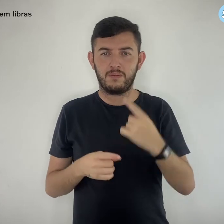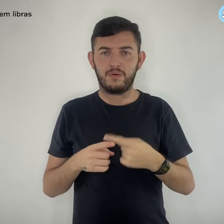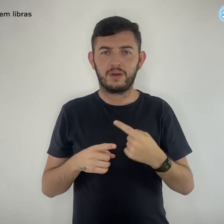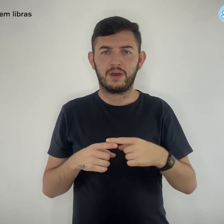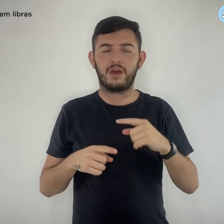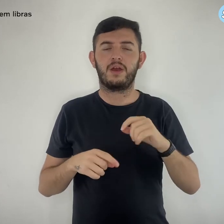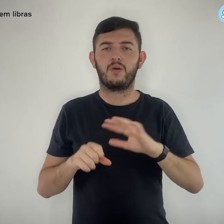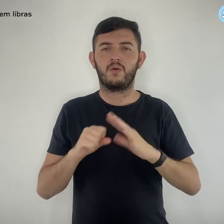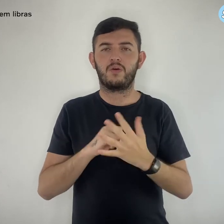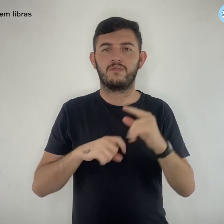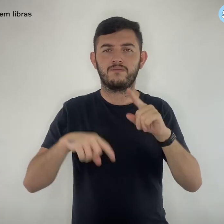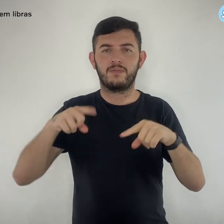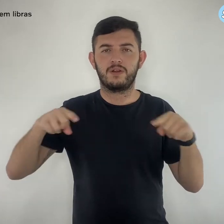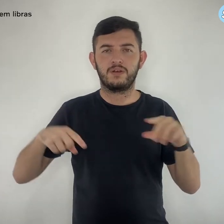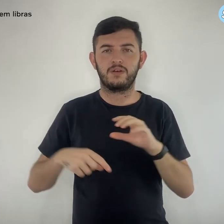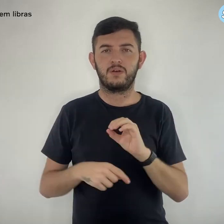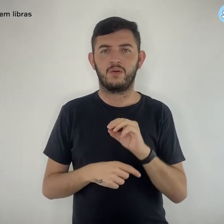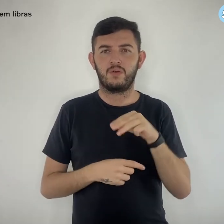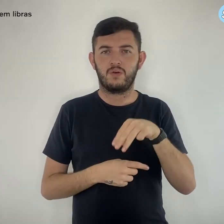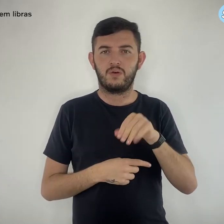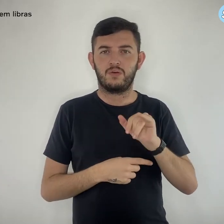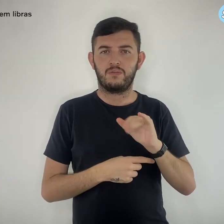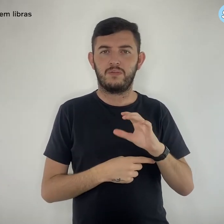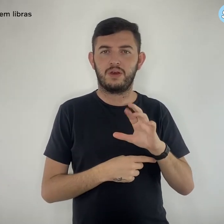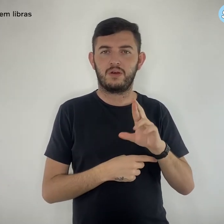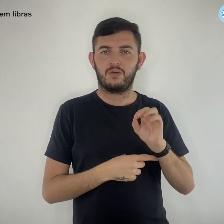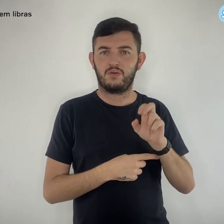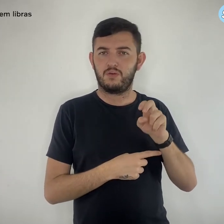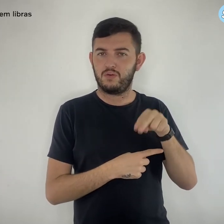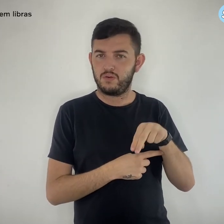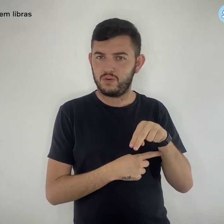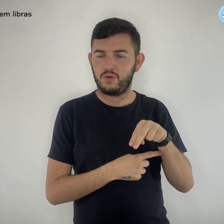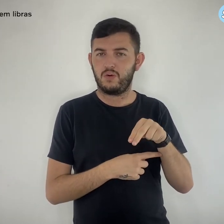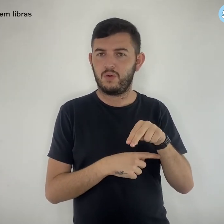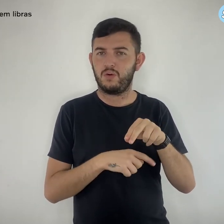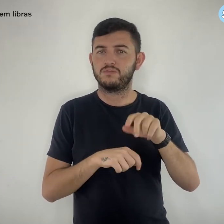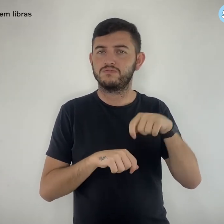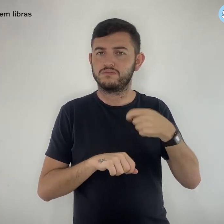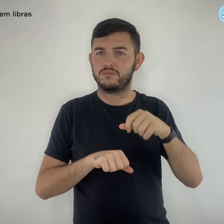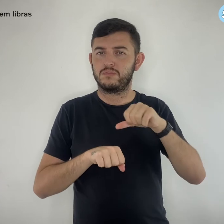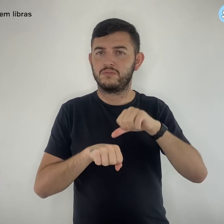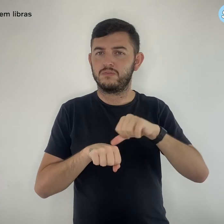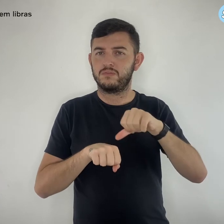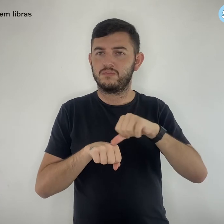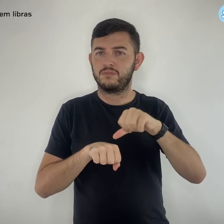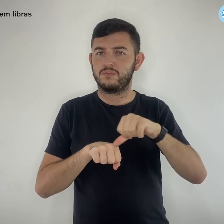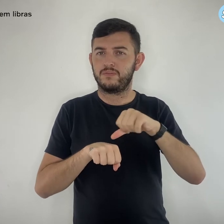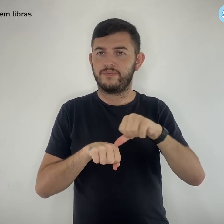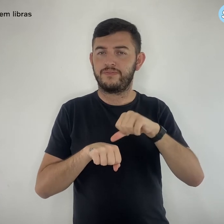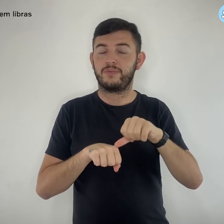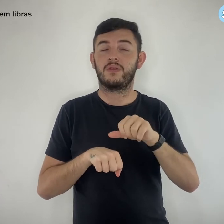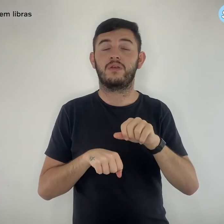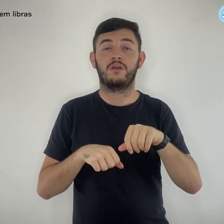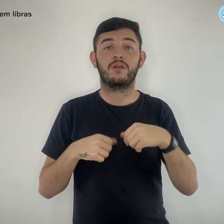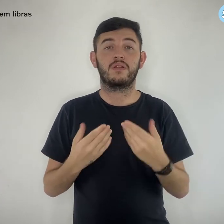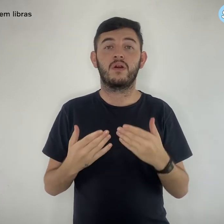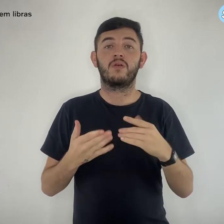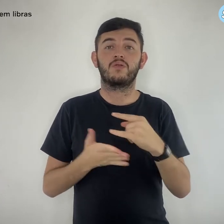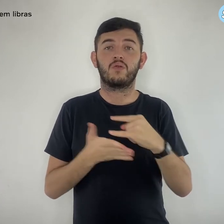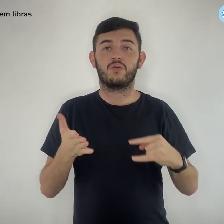escalada da variante Ômicron, a autorização possibilitará que os governos estaduais comprem